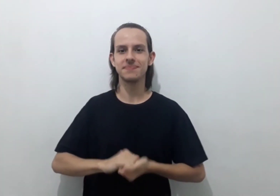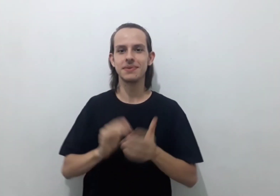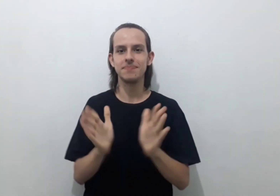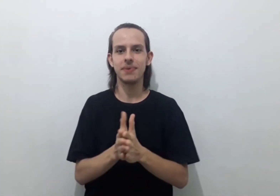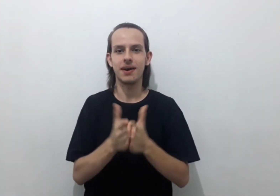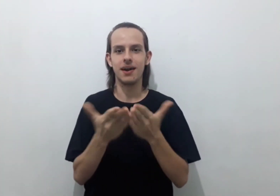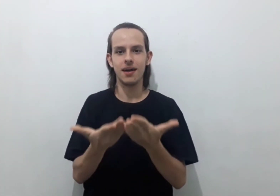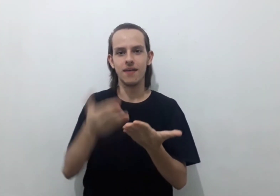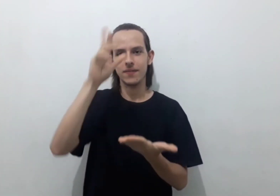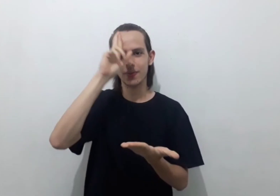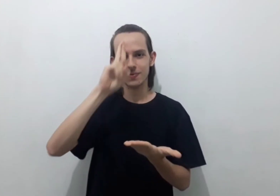Palavra do Senhor